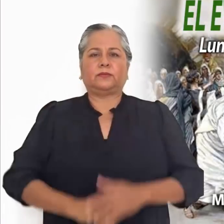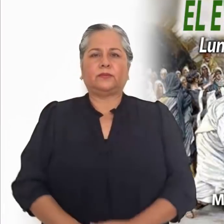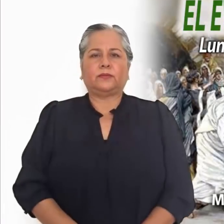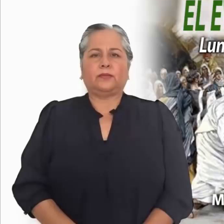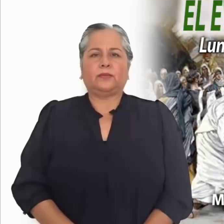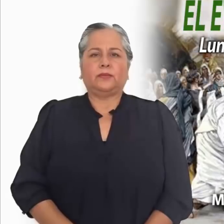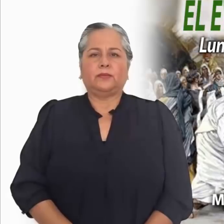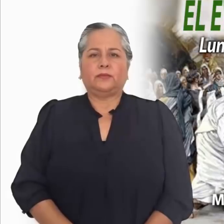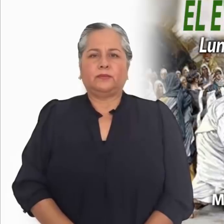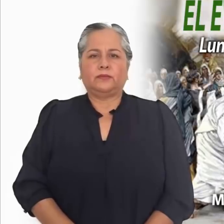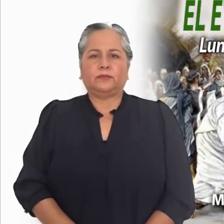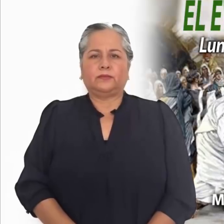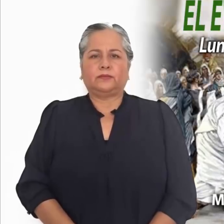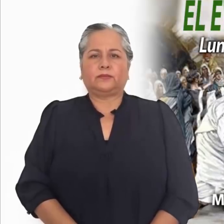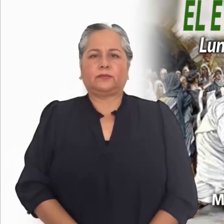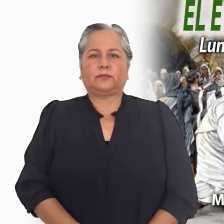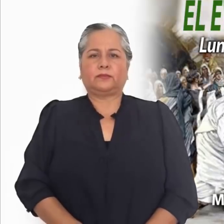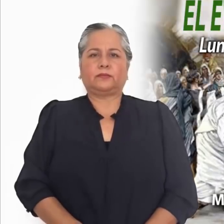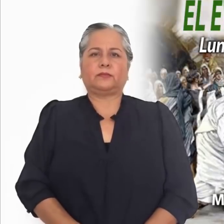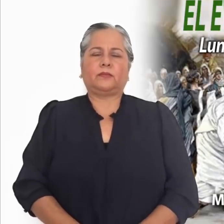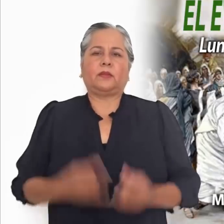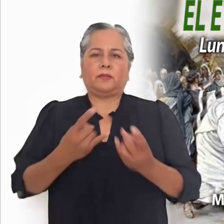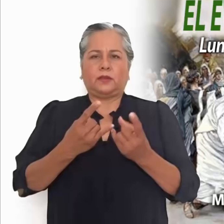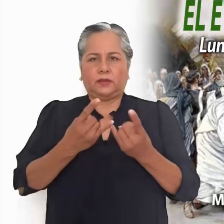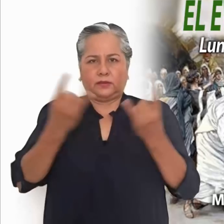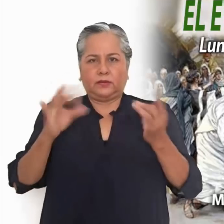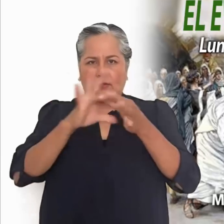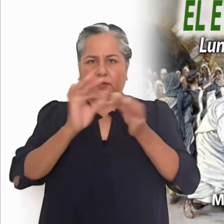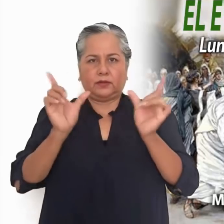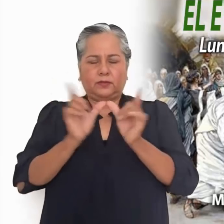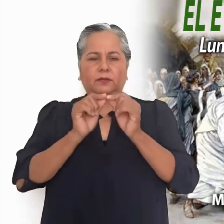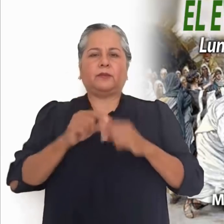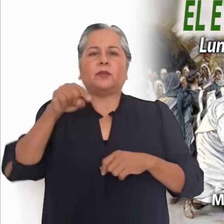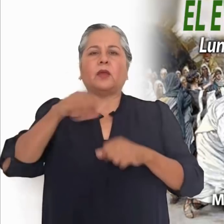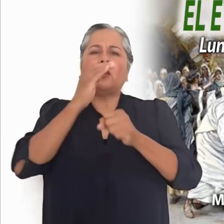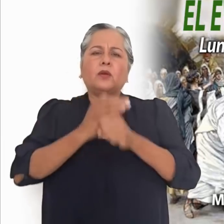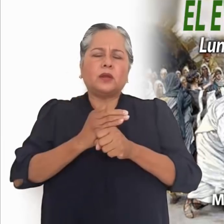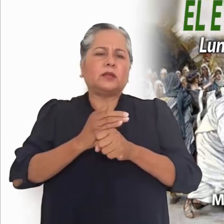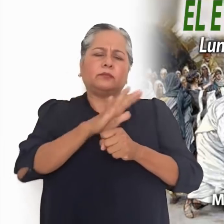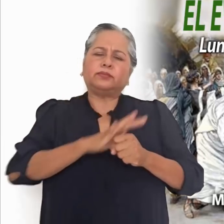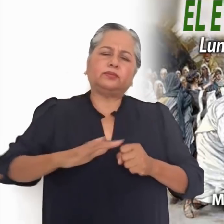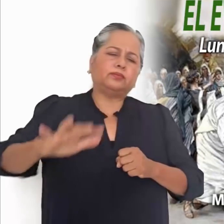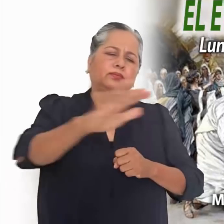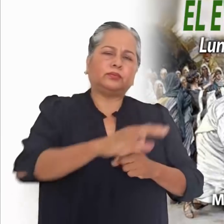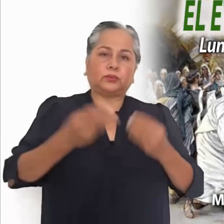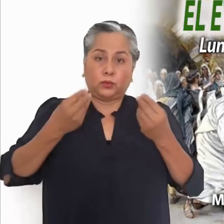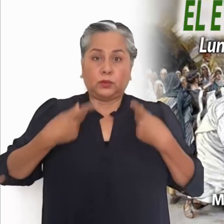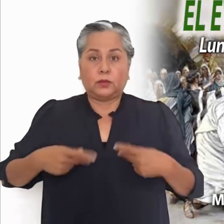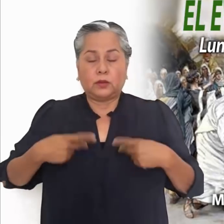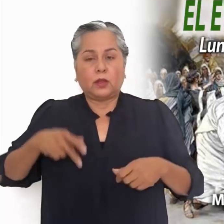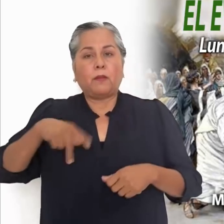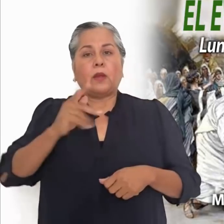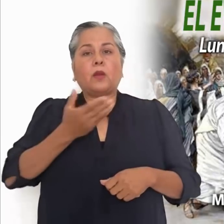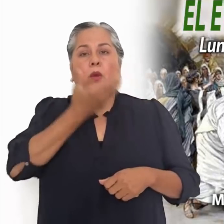Estamos en el tiempo de las multitudes, y sin embargo, defendemos a toda costa el individualismo